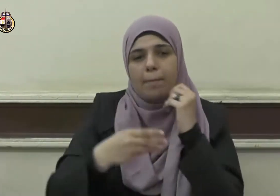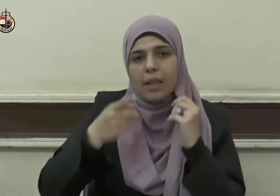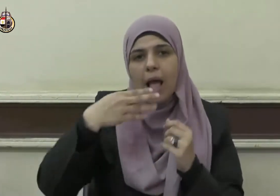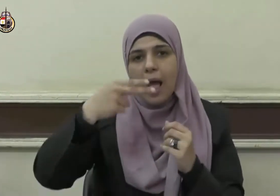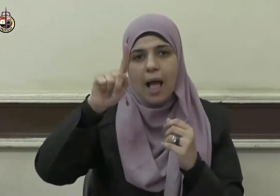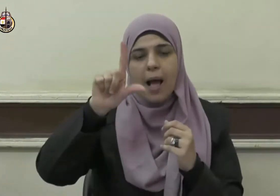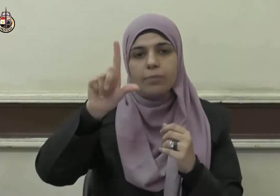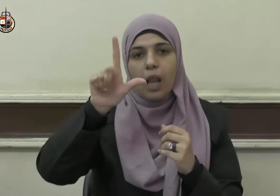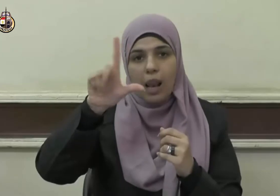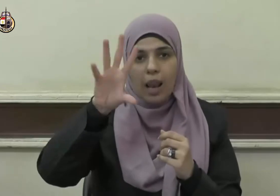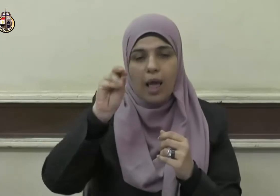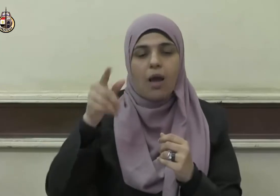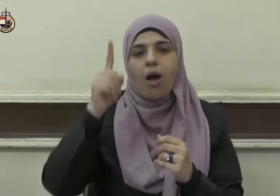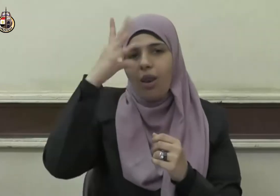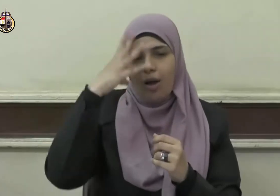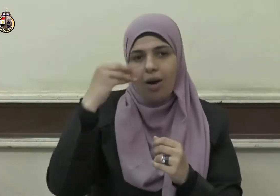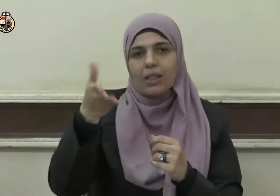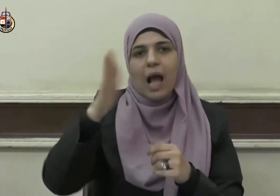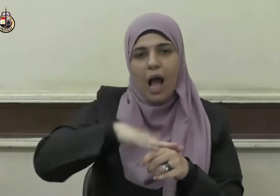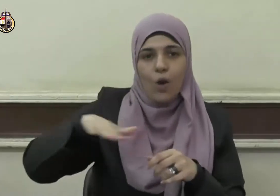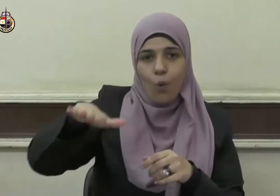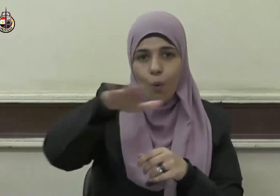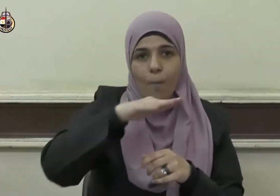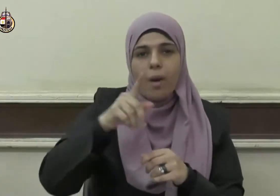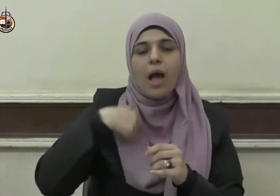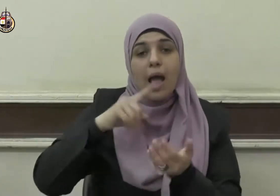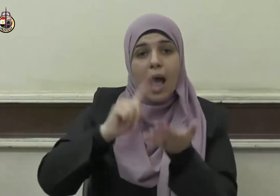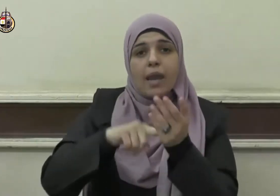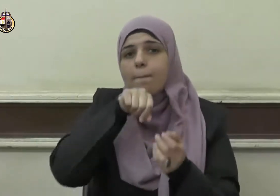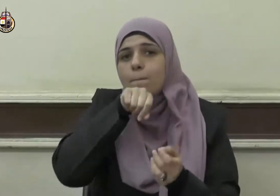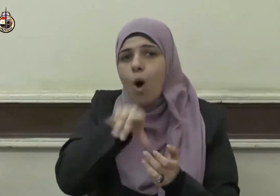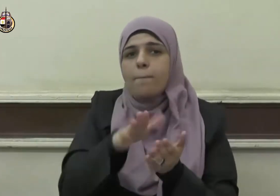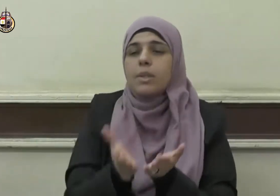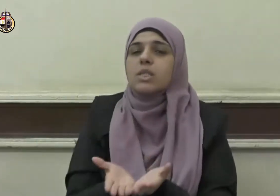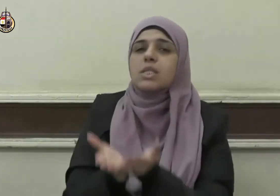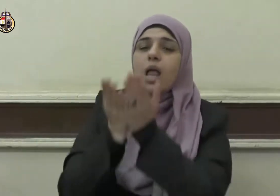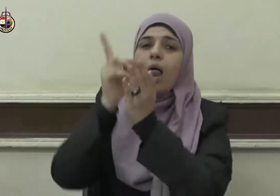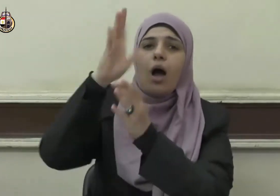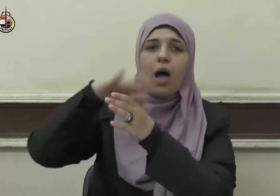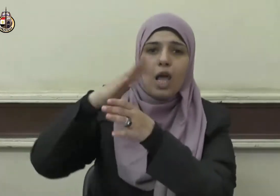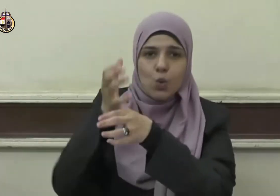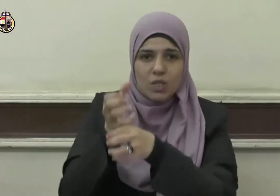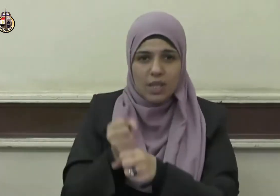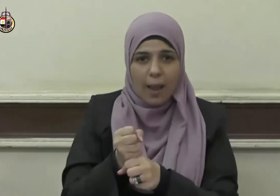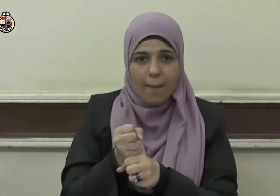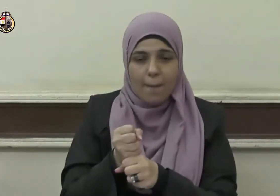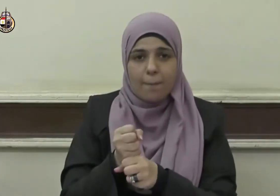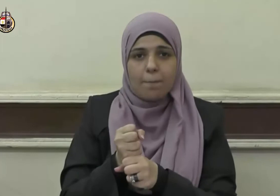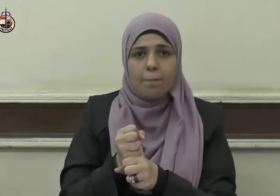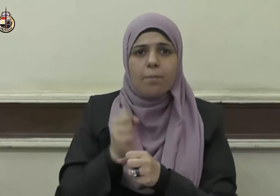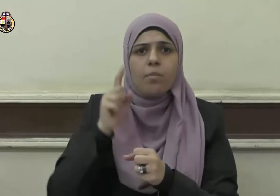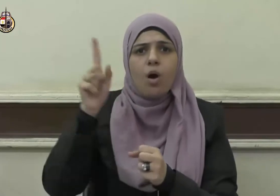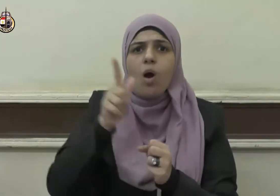عنهما أن النبي صلى الله عليه وسلم رقى المنبر